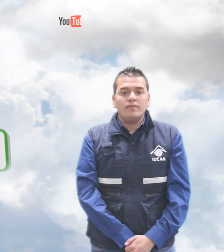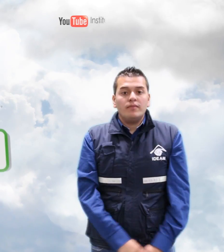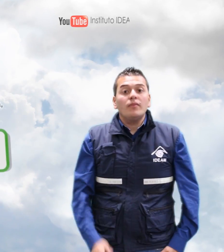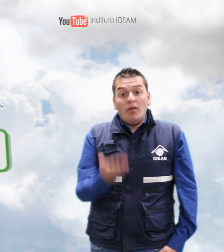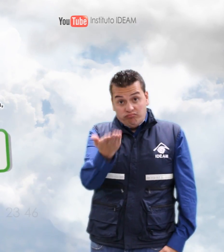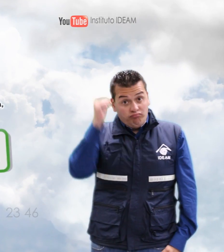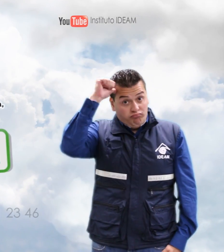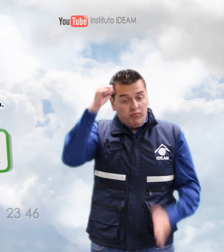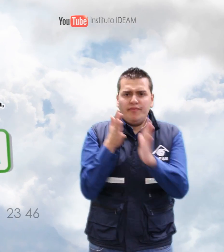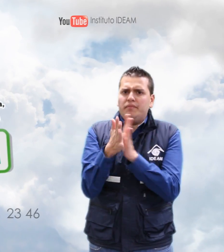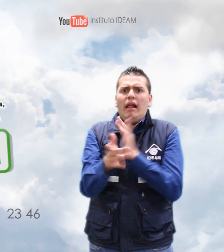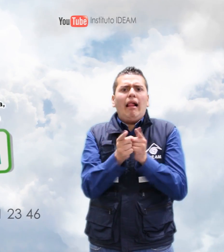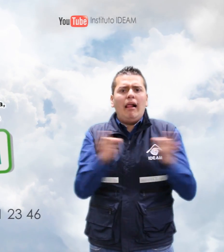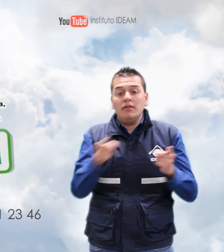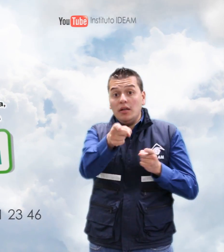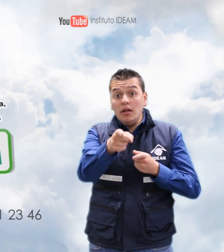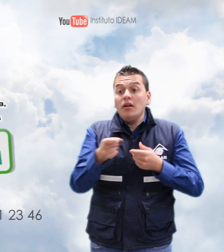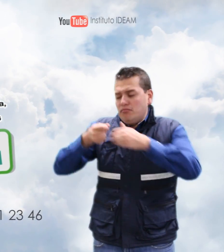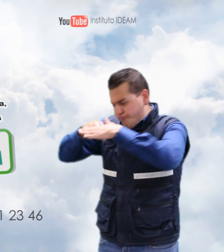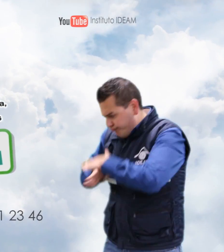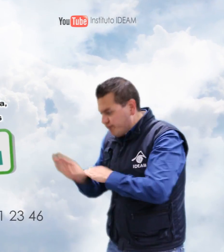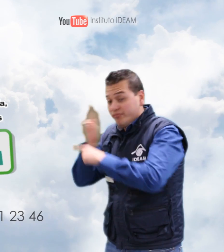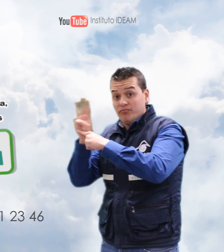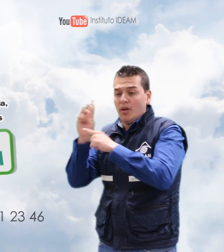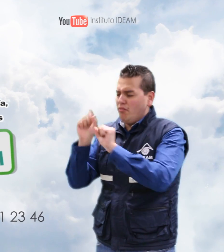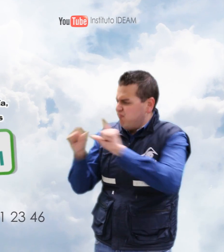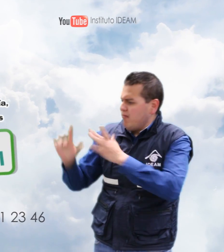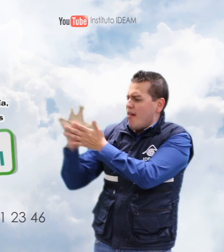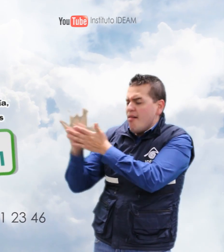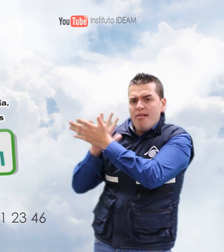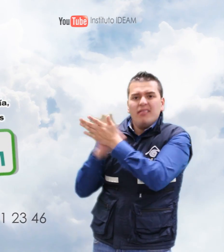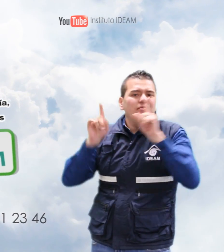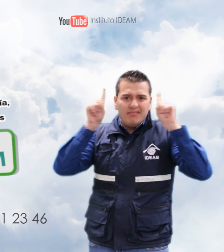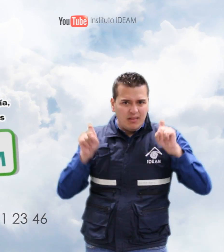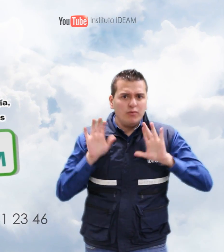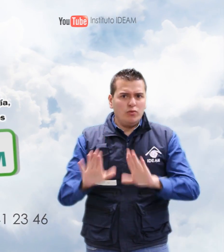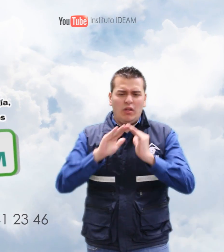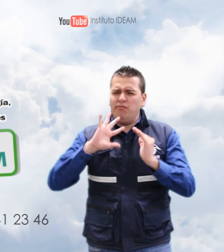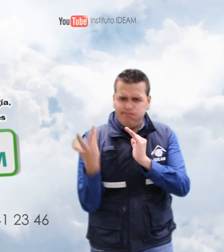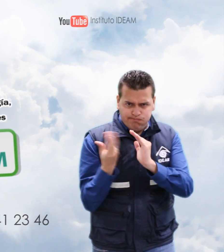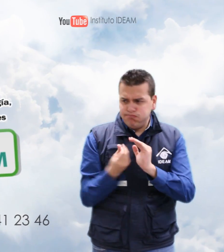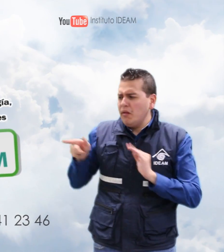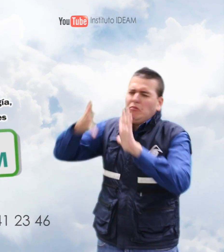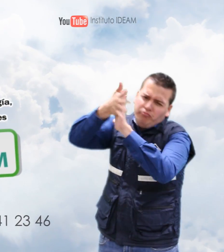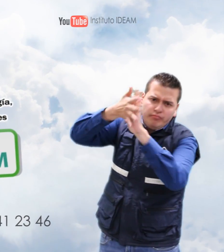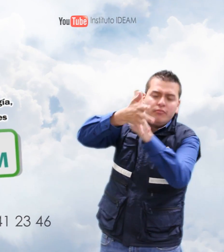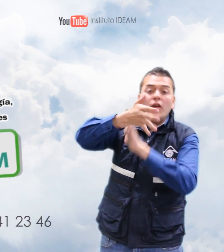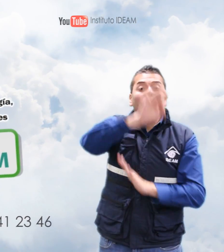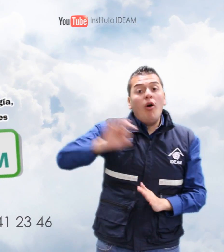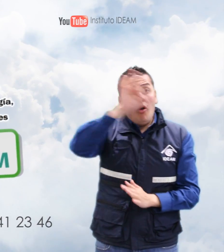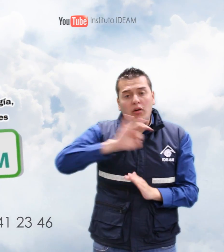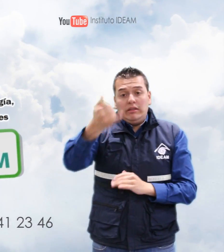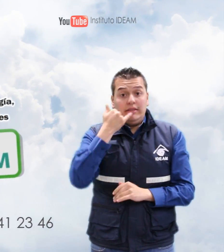Recuerde que para mayor información puede visitar nuestro portal de internet www.ideam.gov.co o